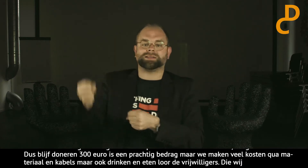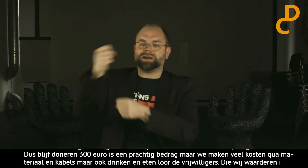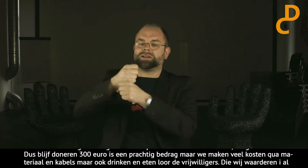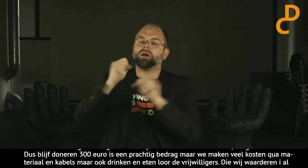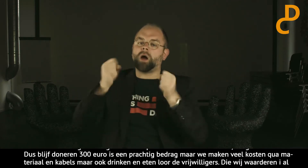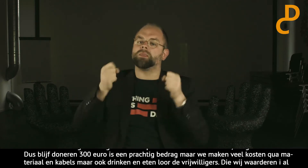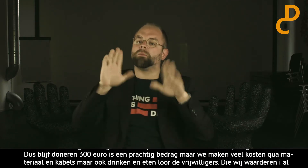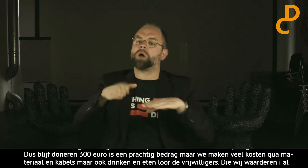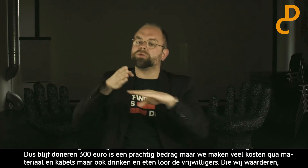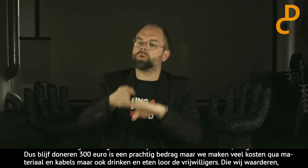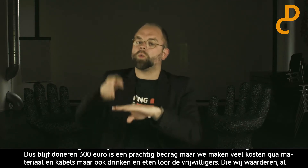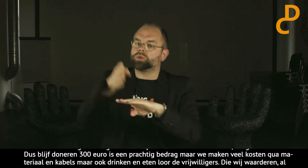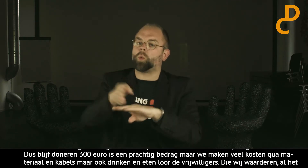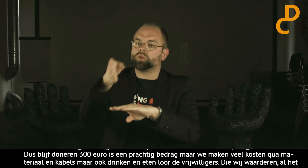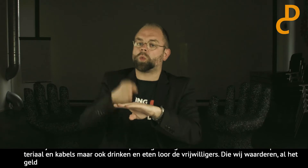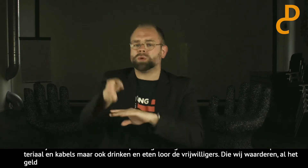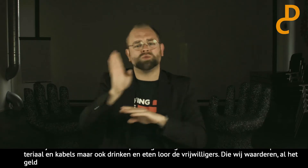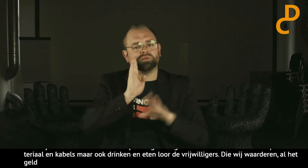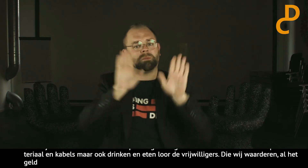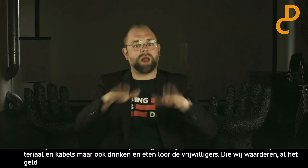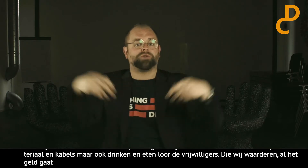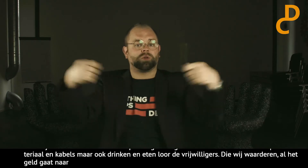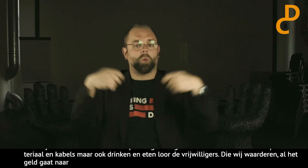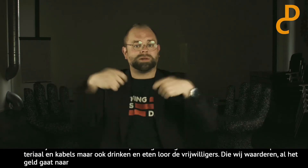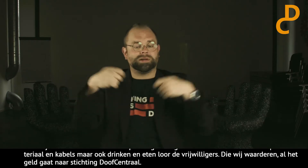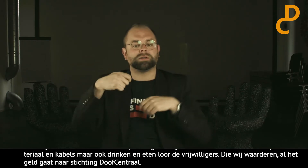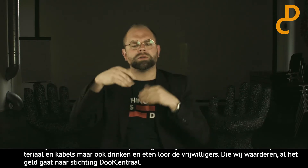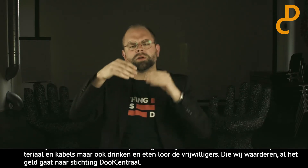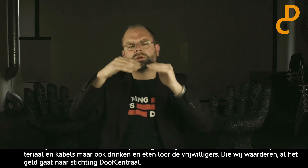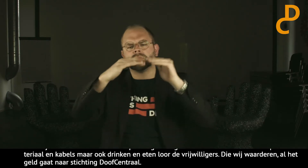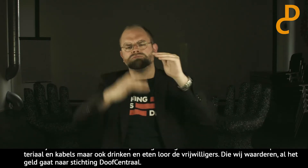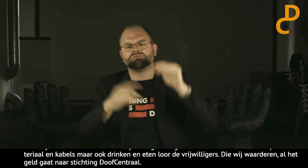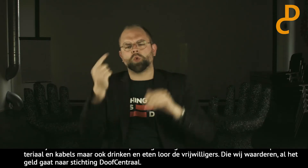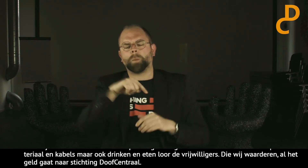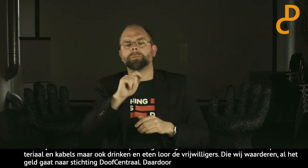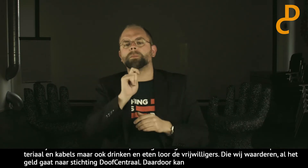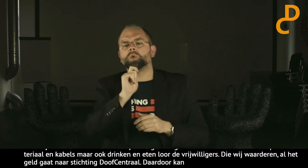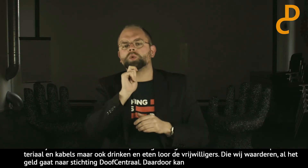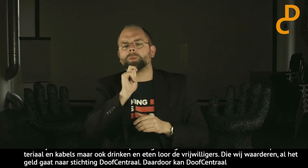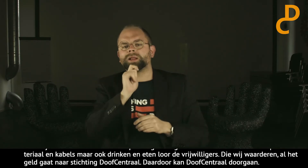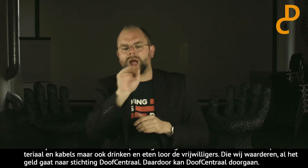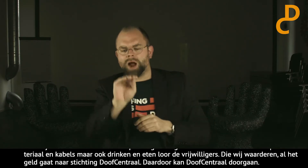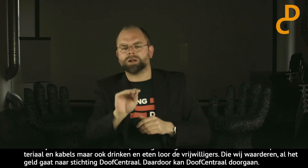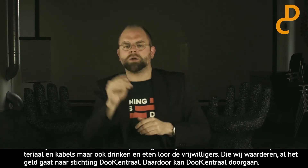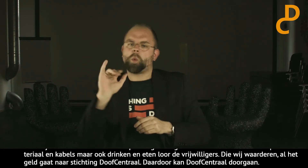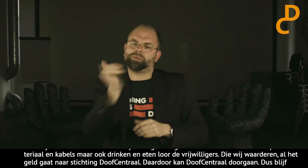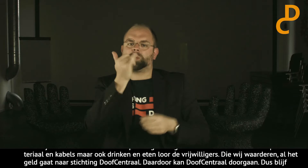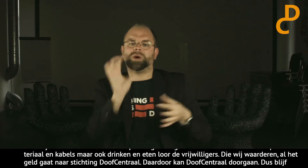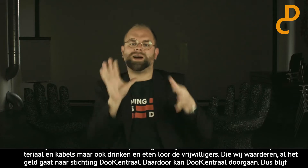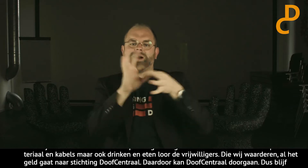stichting Doof Centraal. Dus daardoor kan Doof Centraal ook door blijven gaan. Dus blijf alsjeblieft doneren. In de comments